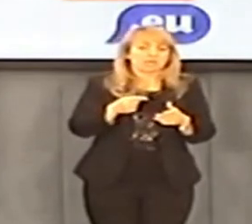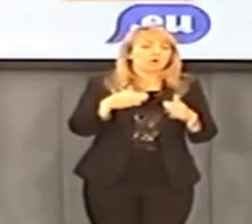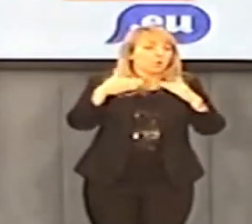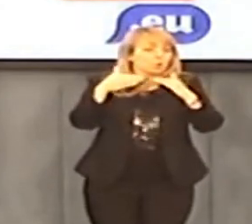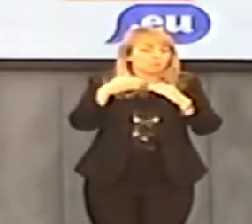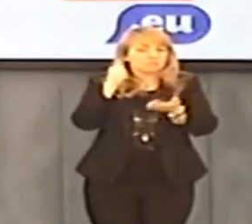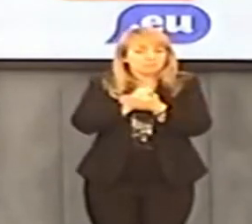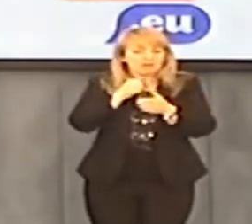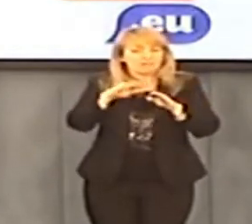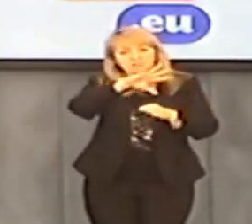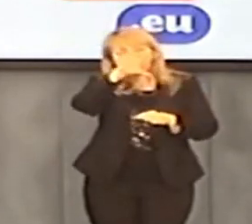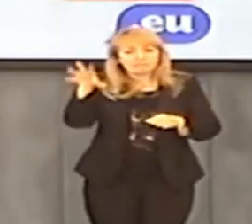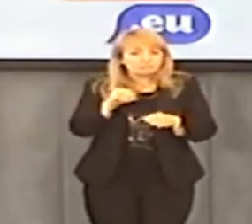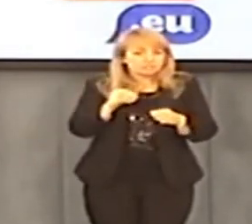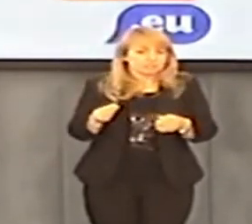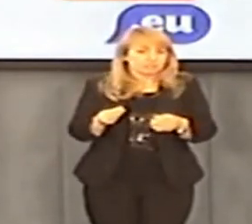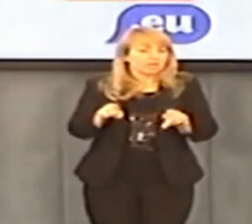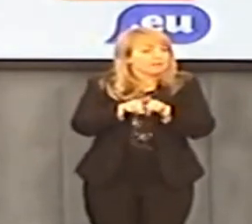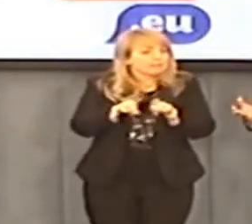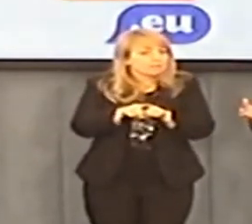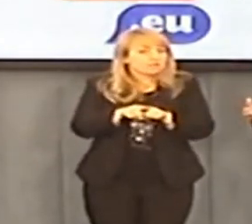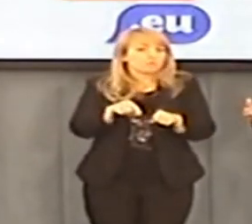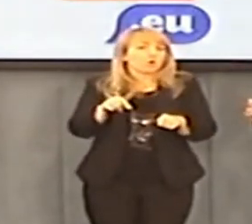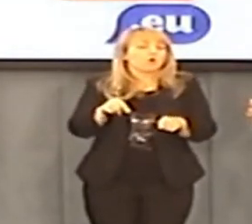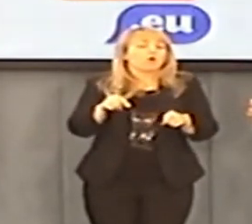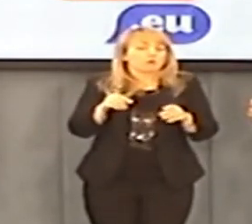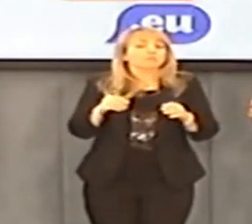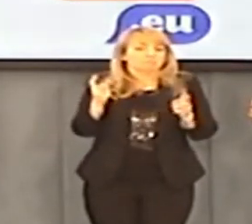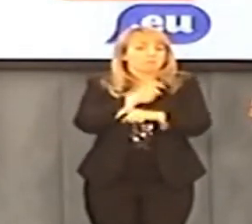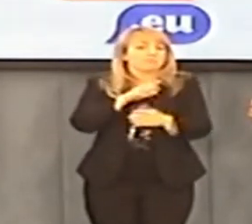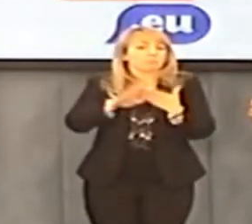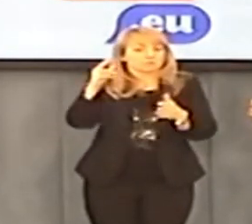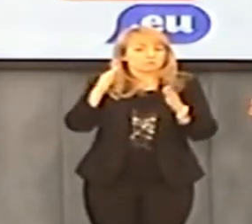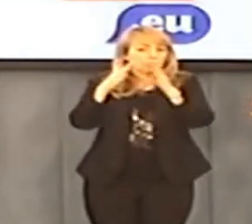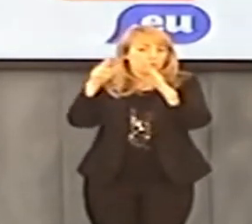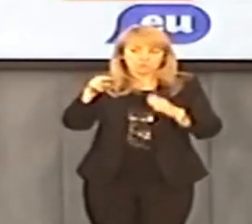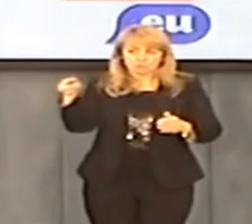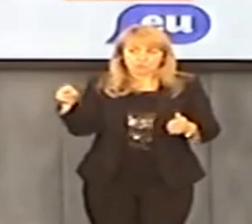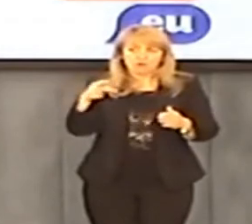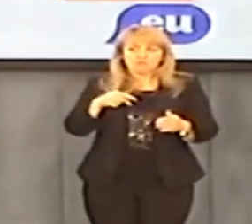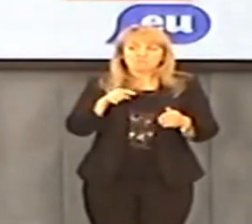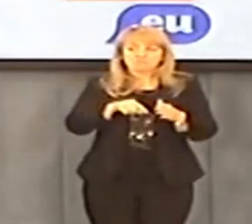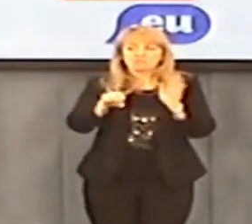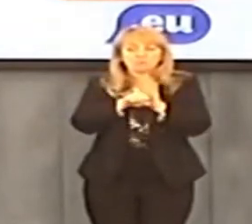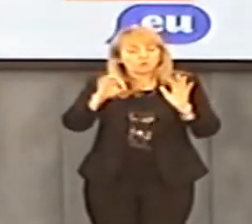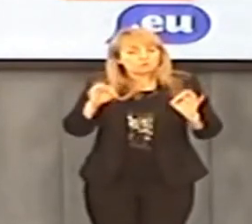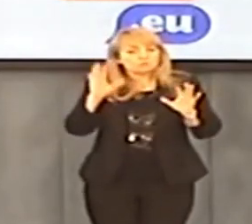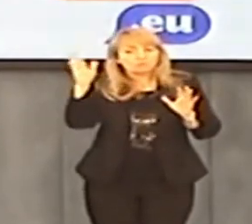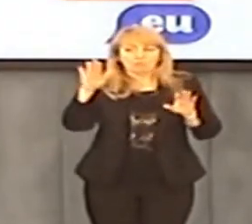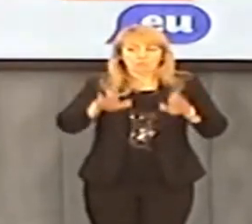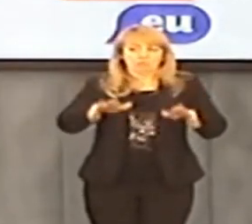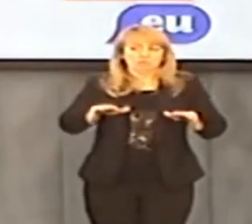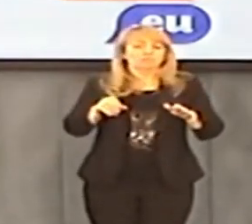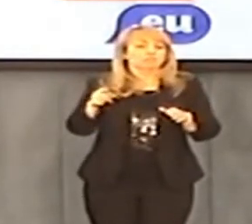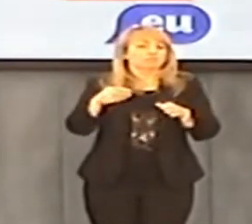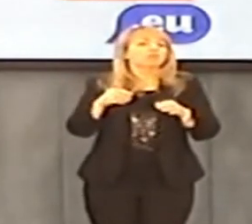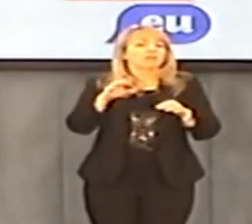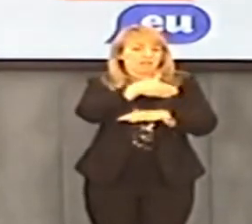administracji, w sensie właśnie równych praw dla wszystkich, także świeckiego państwa. Dopóki tego nie będzie, nie będą siedzieli za granicą.